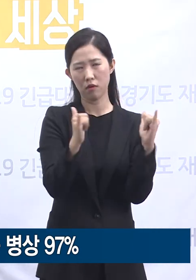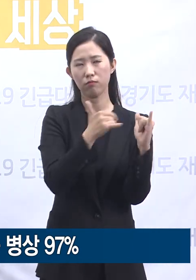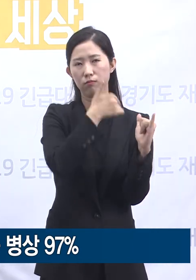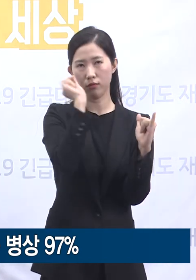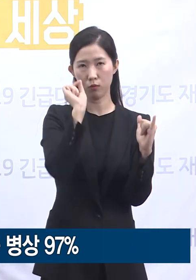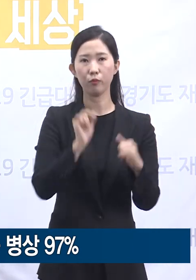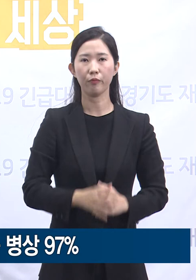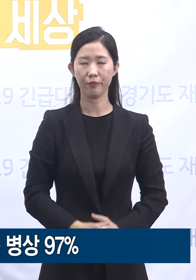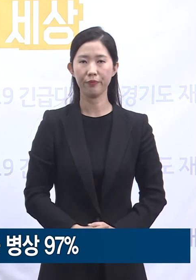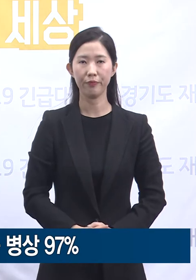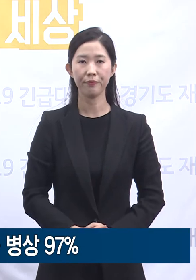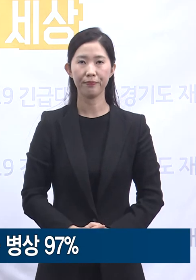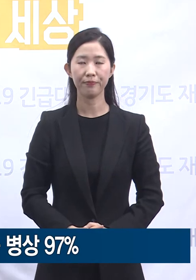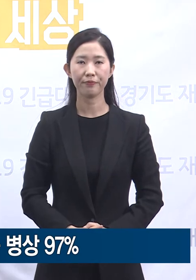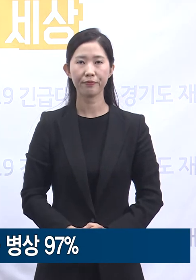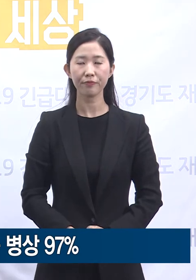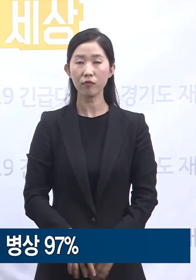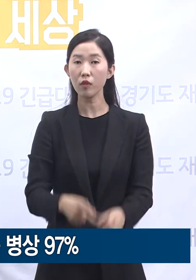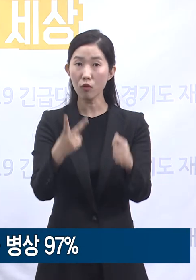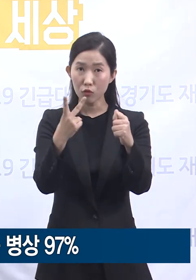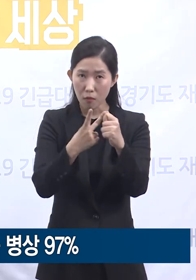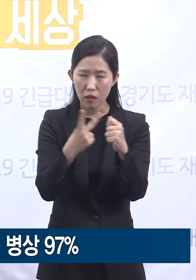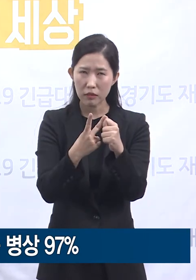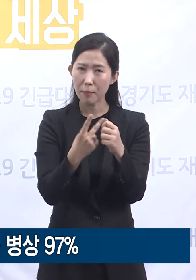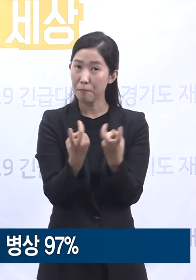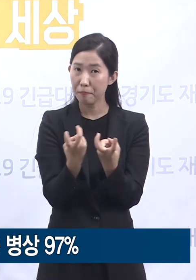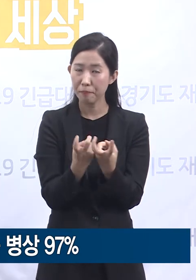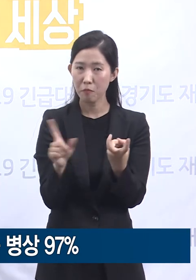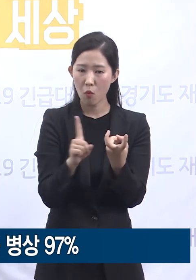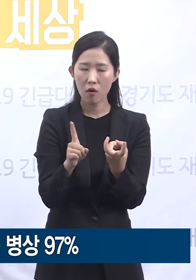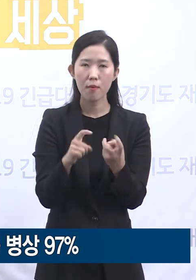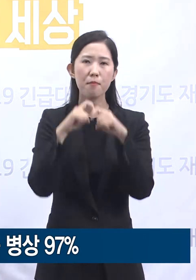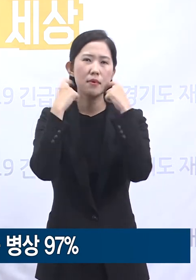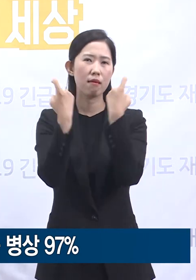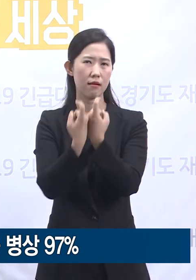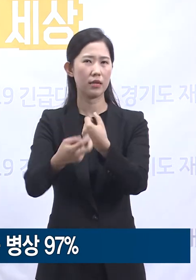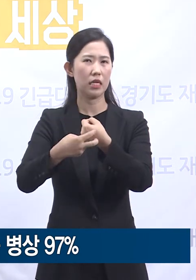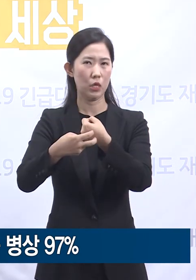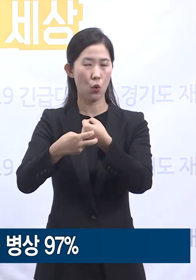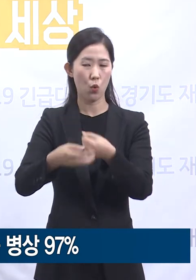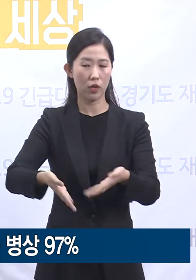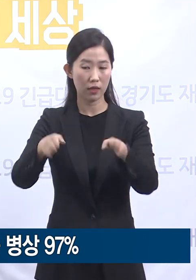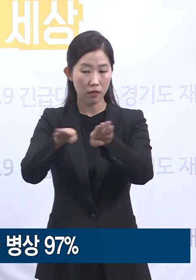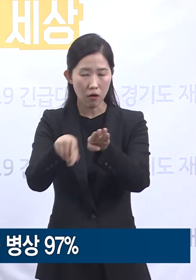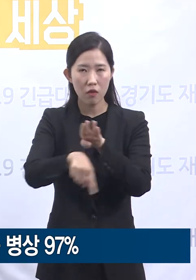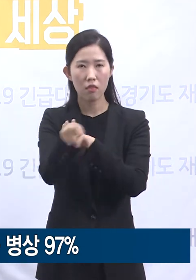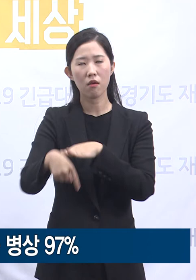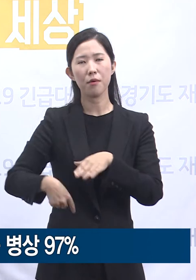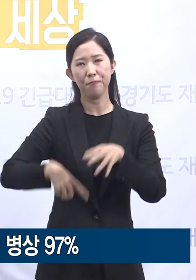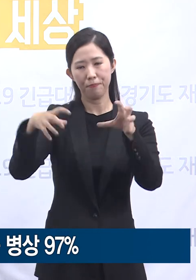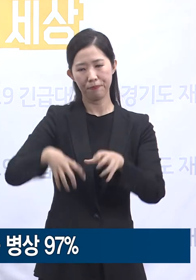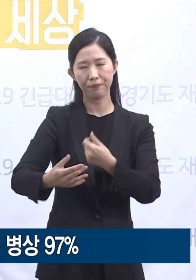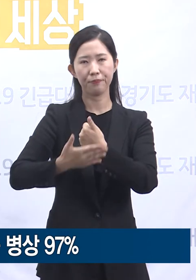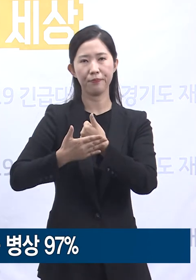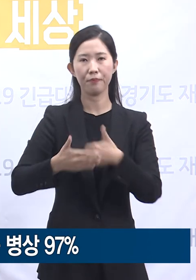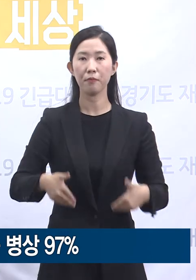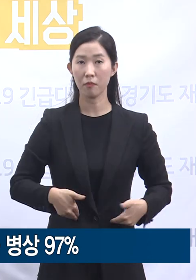두 번째는 민간의료기관의 적극적인 협조입니다. 지금까지 중환자 병상에